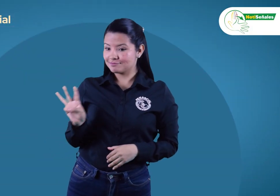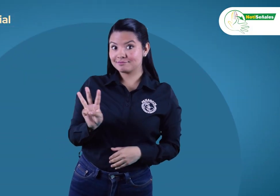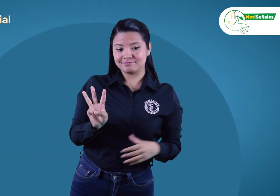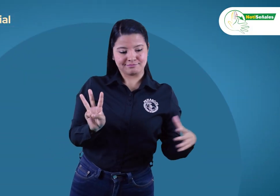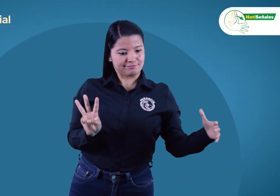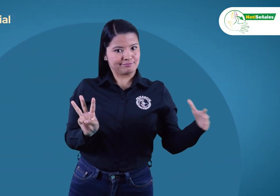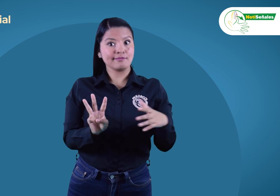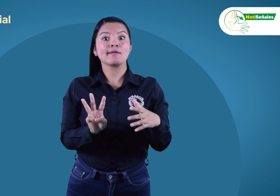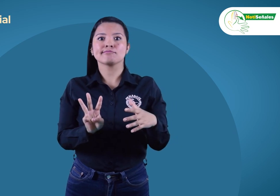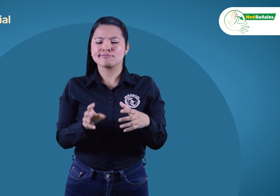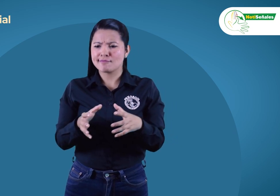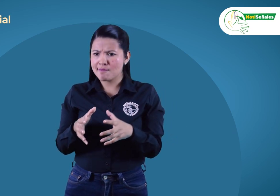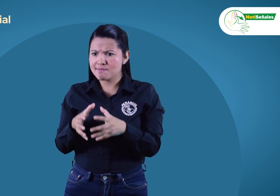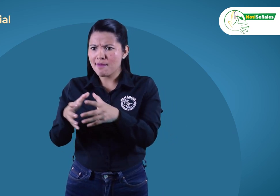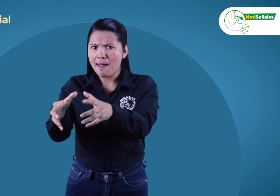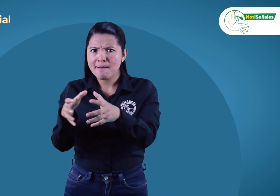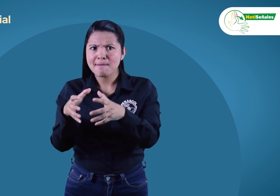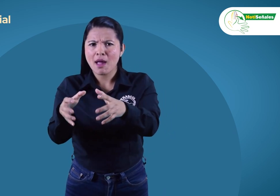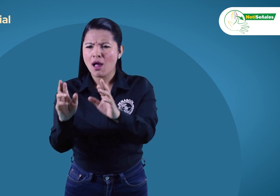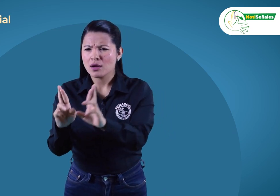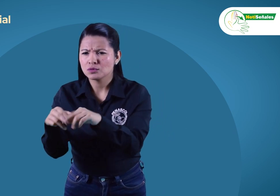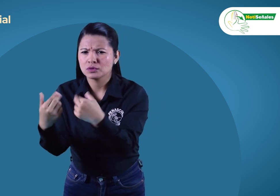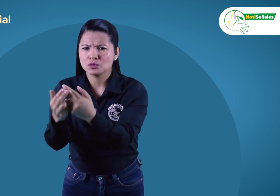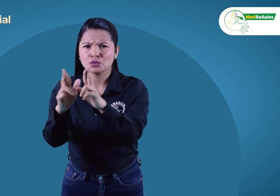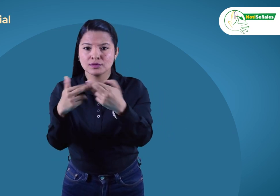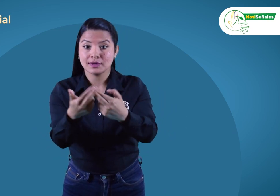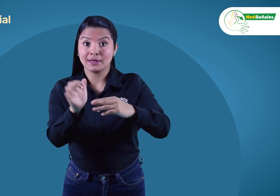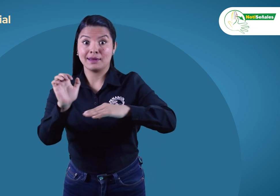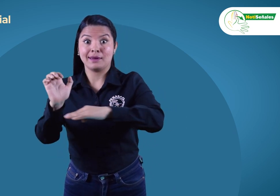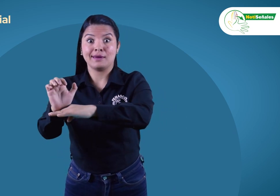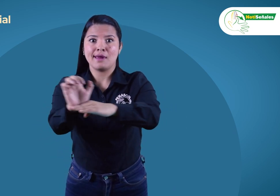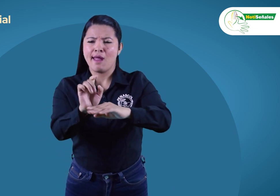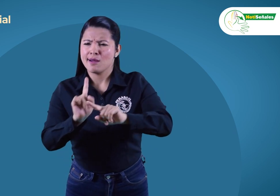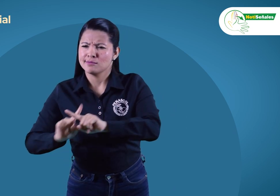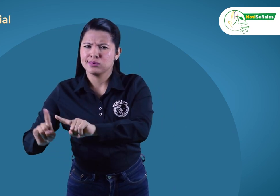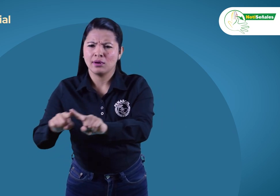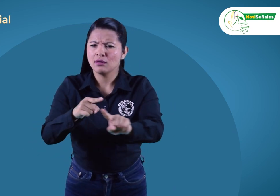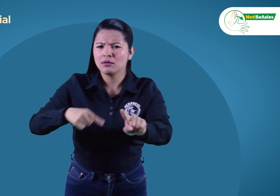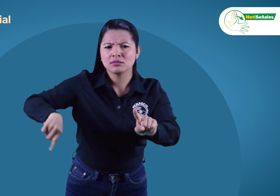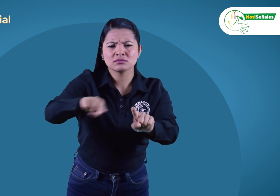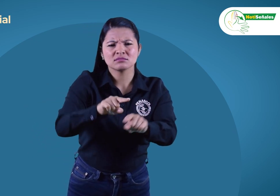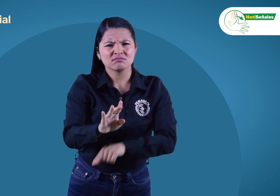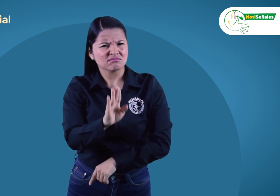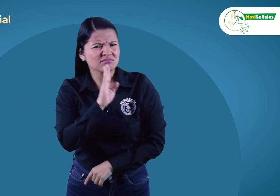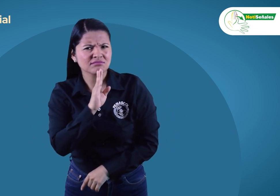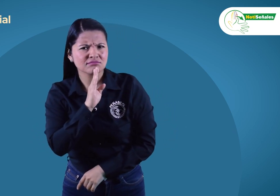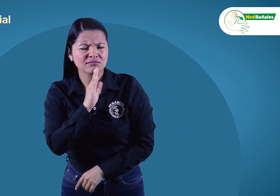A continuación, ampliación de las fechas y entidades con las que nos reunimos.